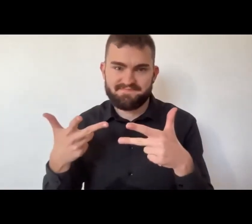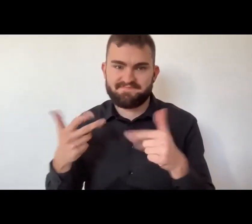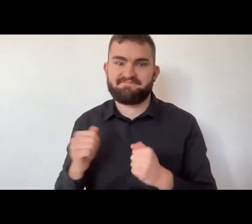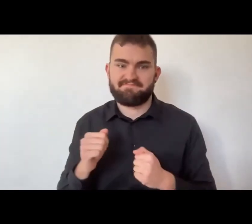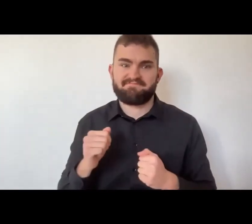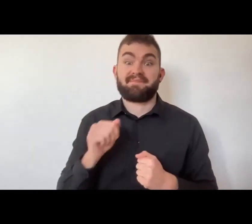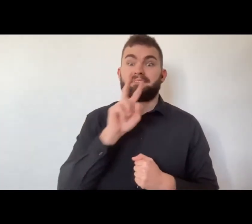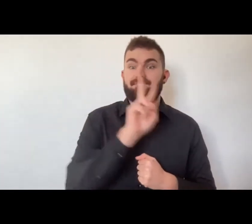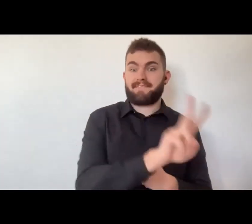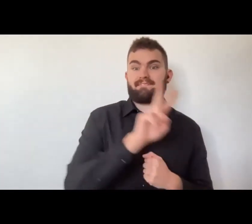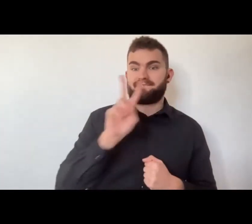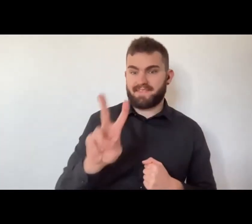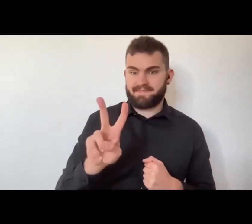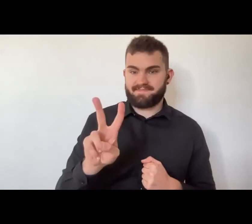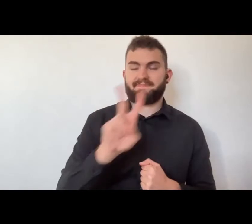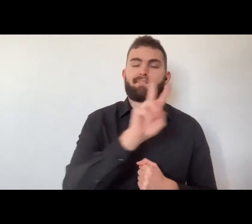esprimiamo.